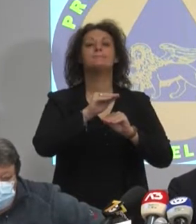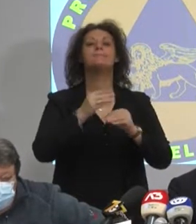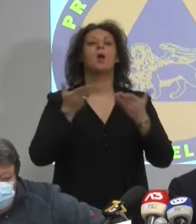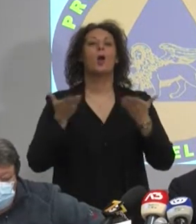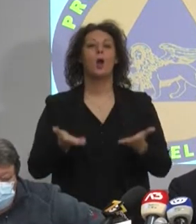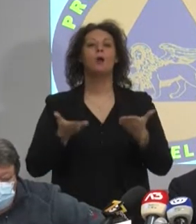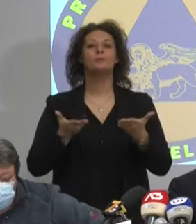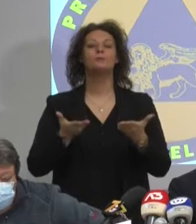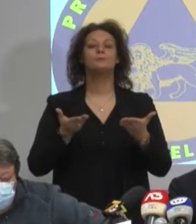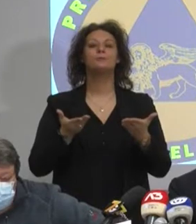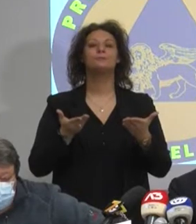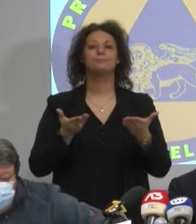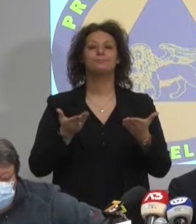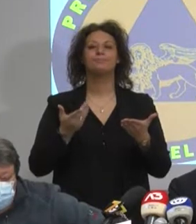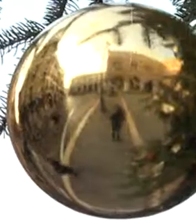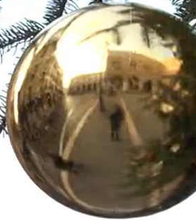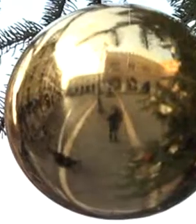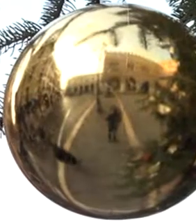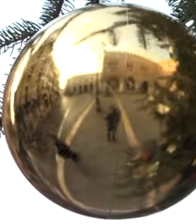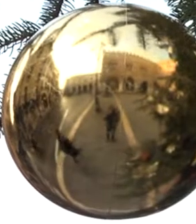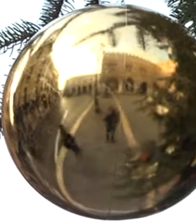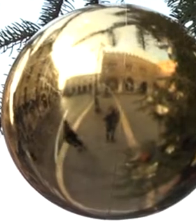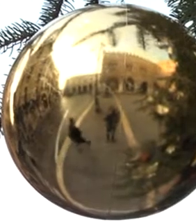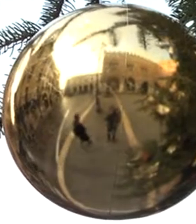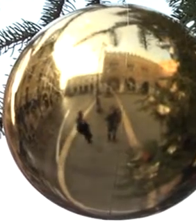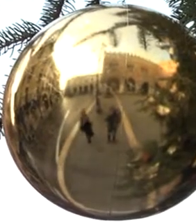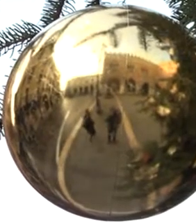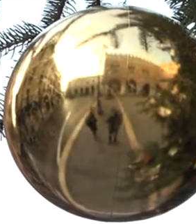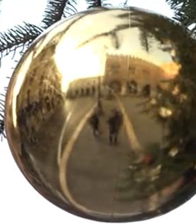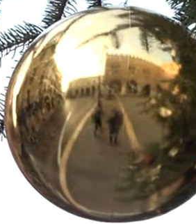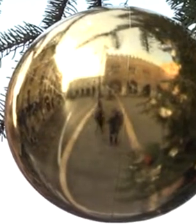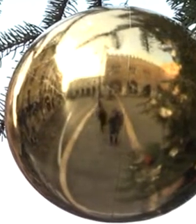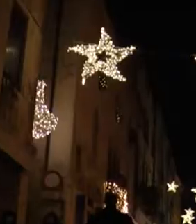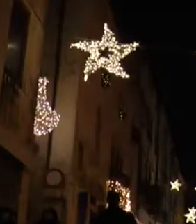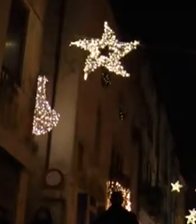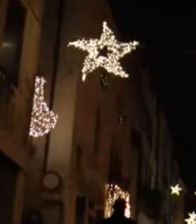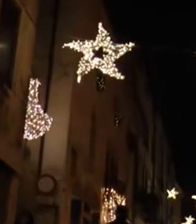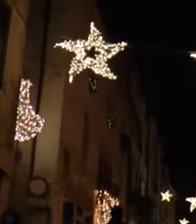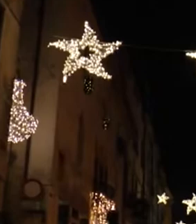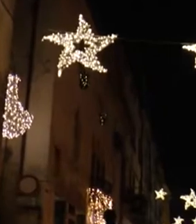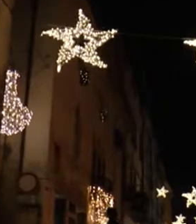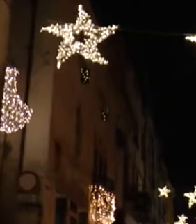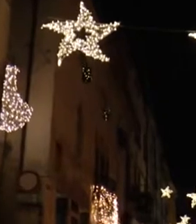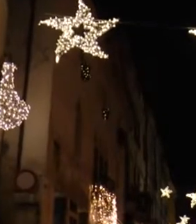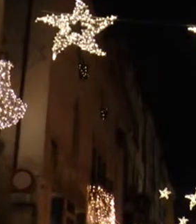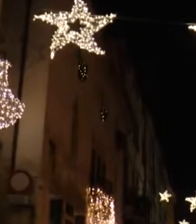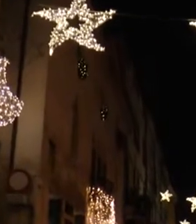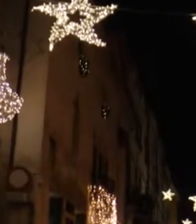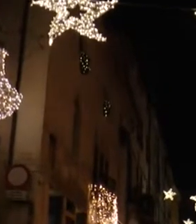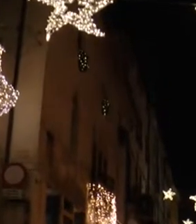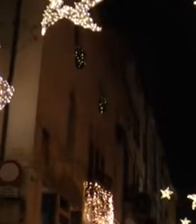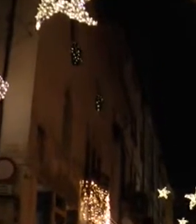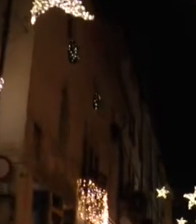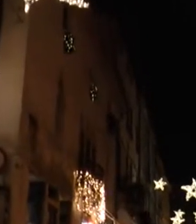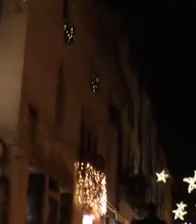'Italia per R.T. All'inizio del fine settimana che con il Ponte dell'Immacolata apre la corsa al Natale, le notizie fornite dal